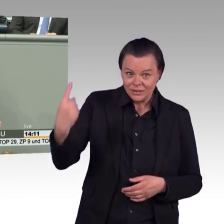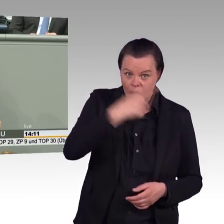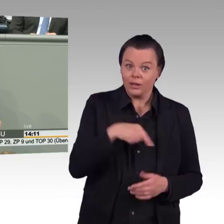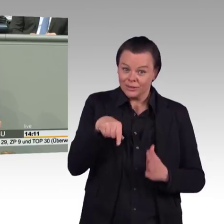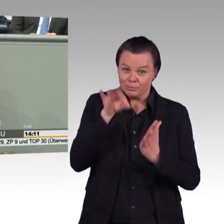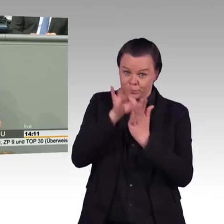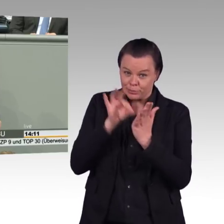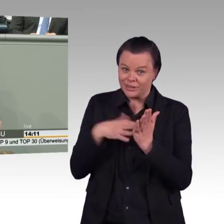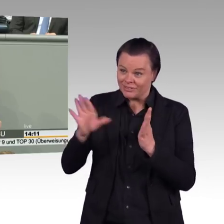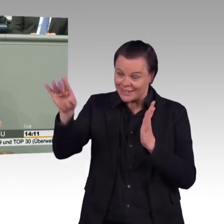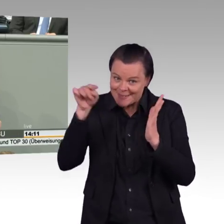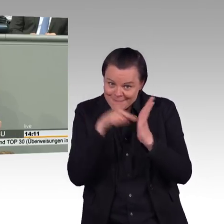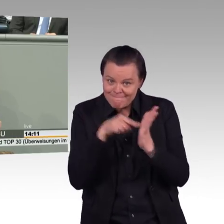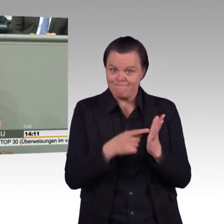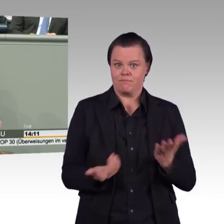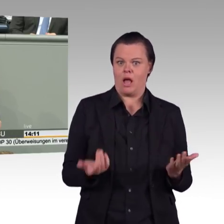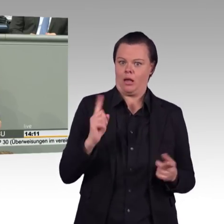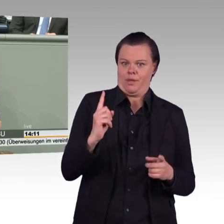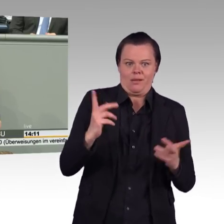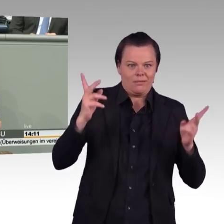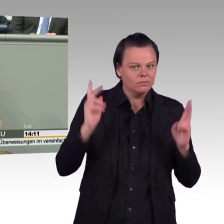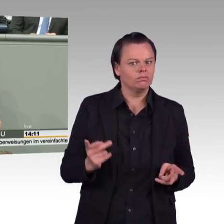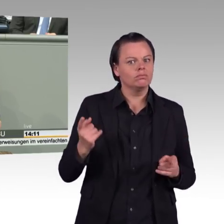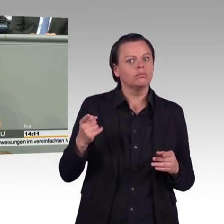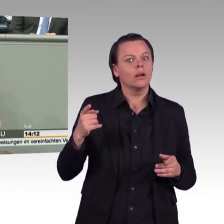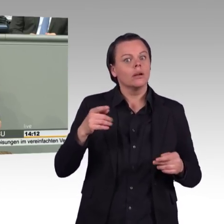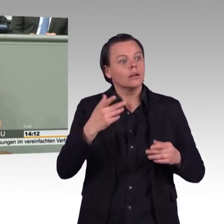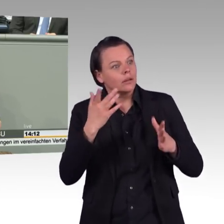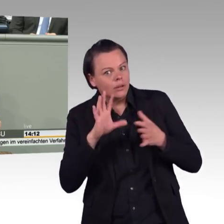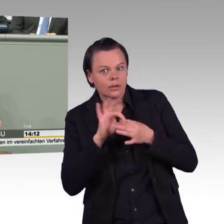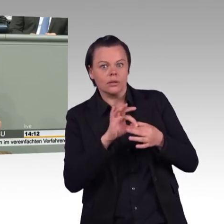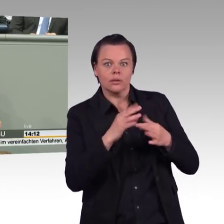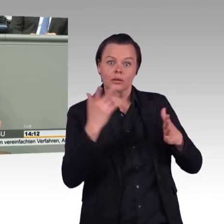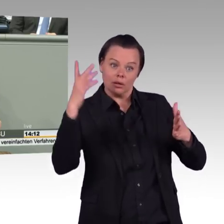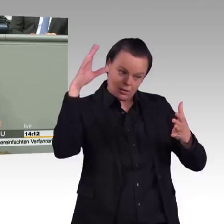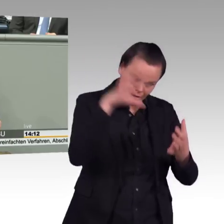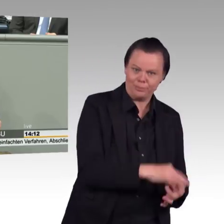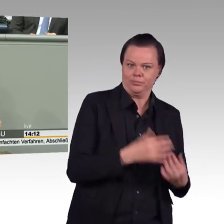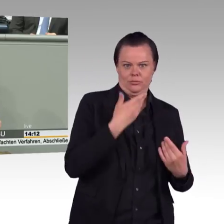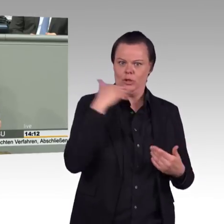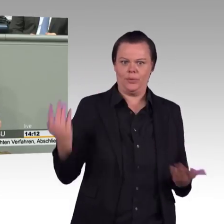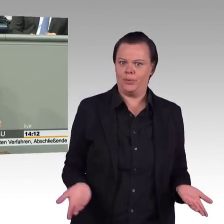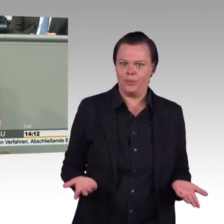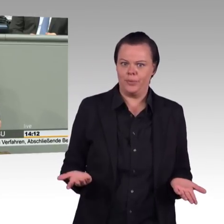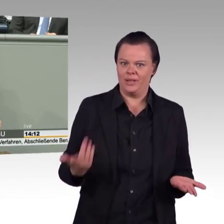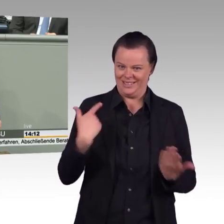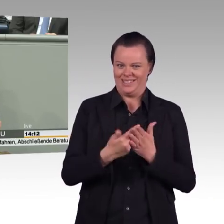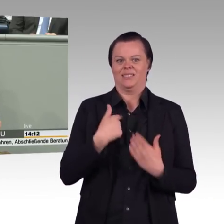Qualität sagen. Wenn es uns nicht gelingt, den Ausstieg so zu organisieren, dass die Restlöcher